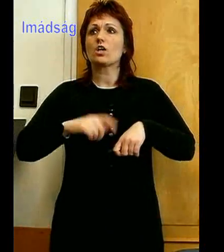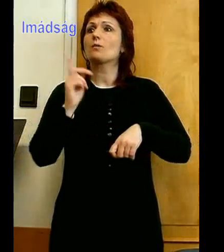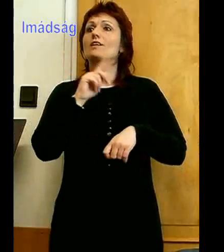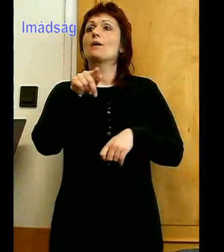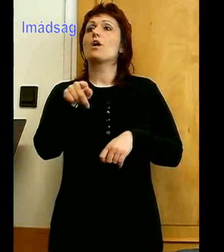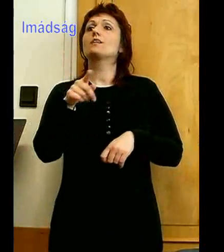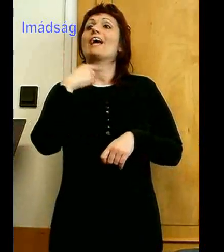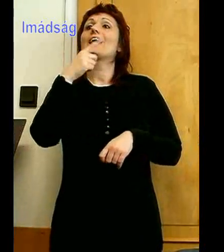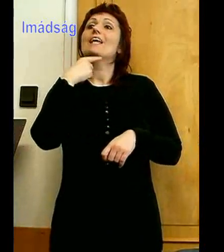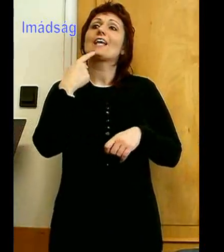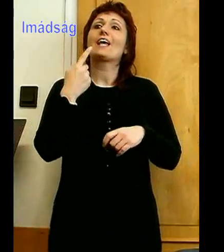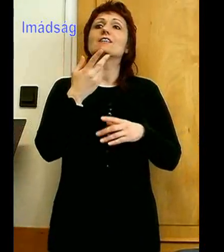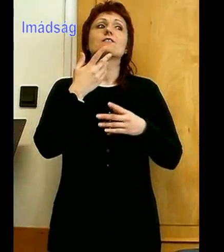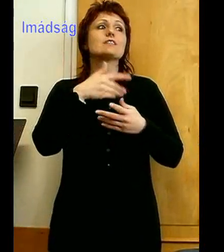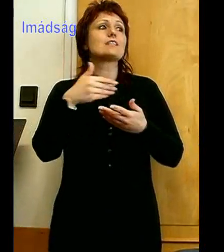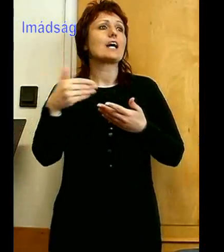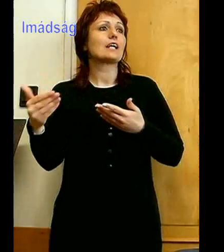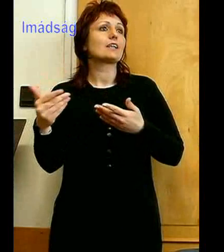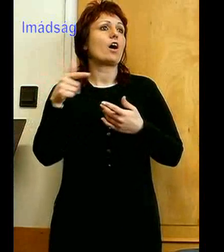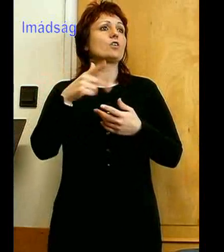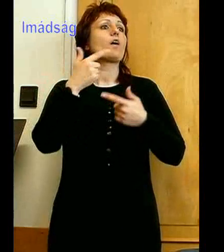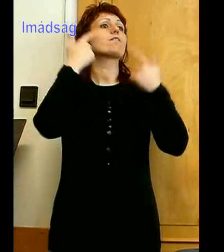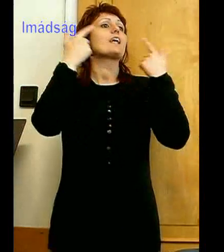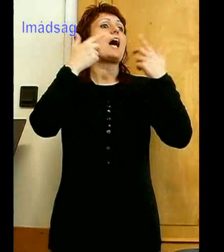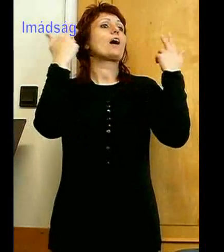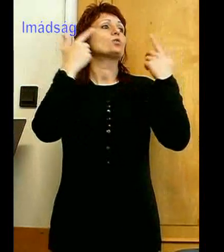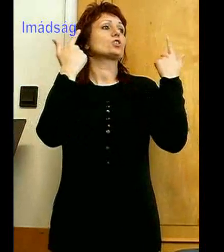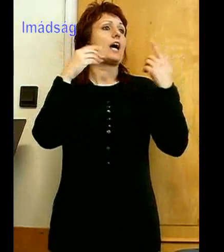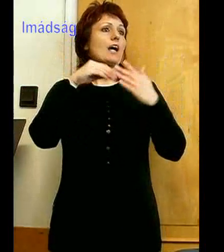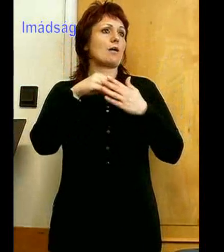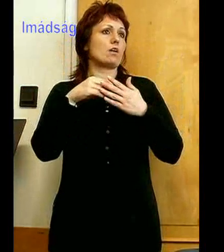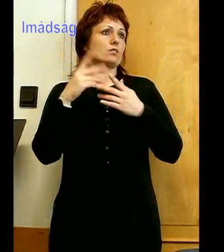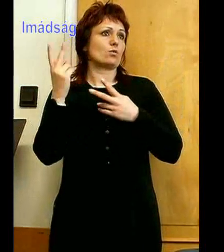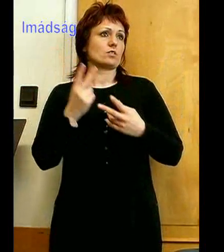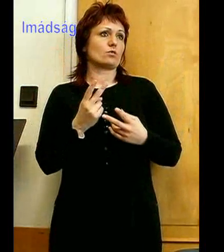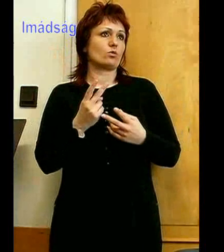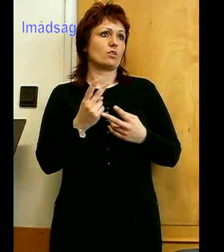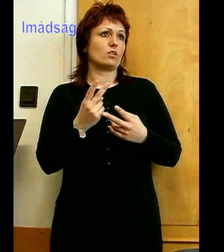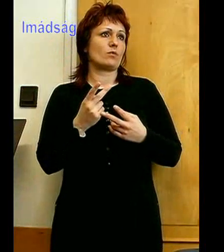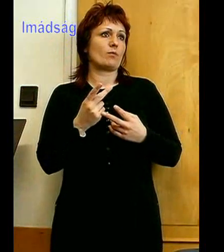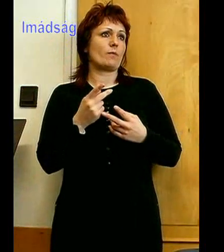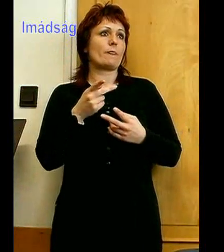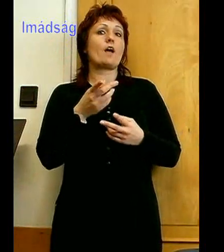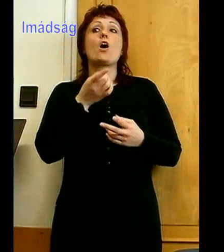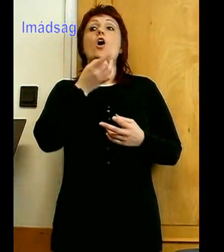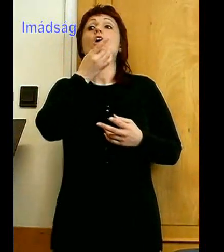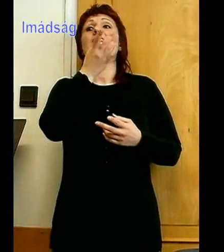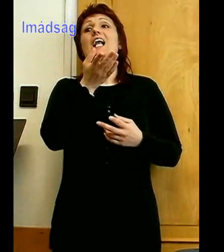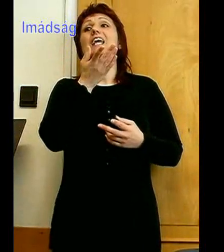szerint, s annak világosságában hoztunk. Annál inkább köszönjük, hogy magad elé